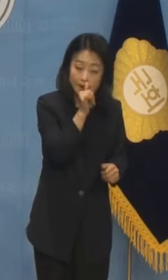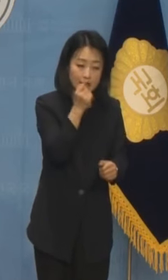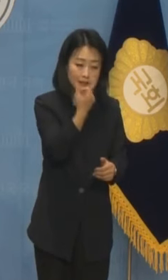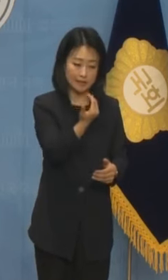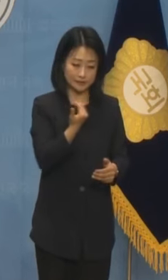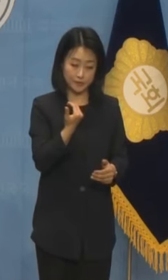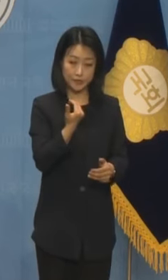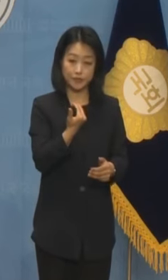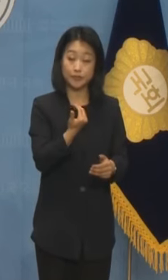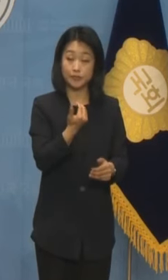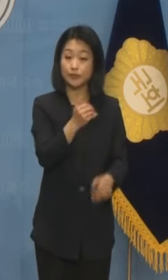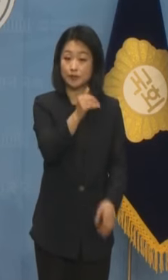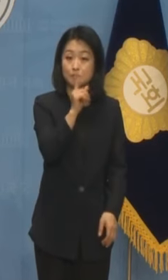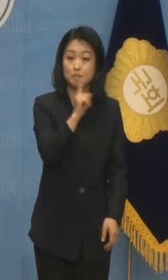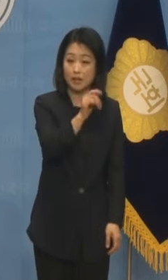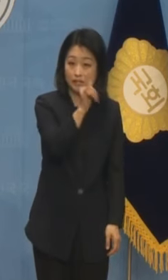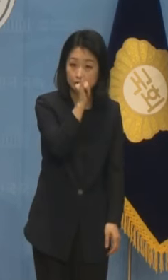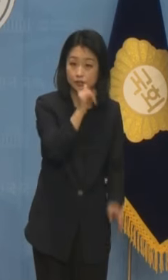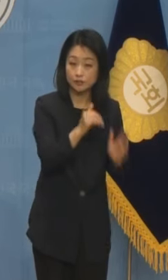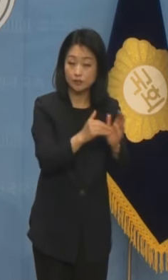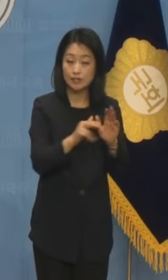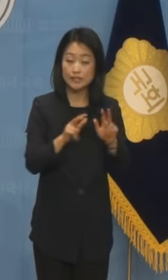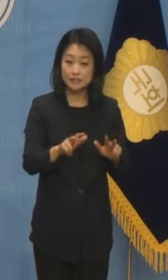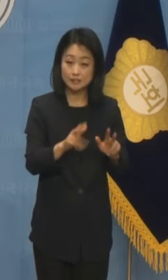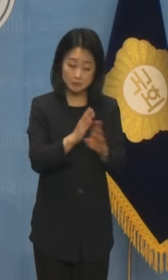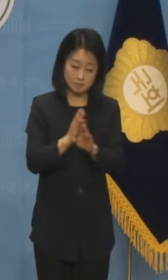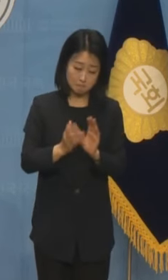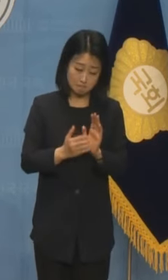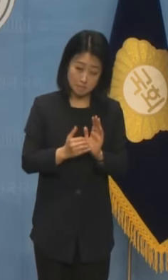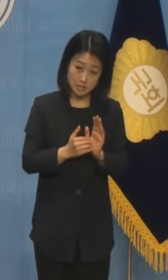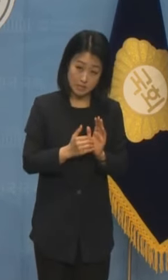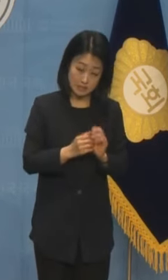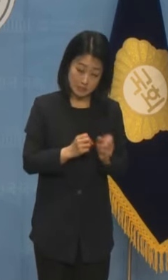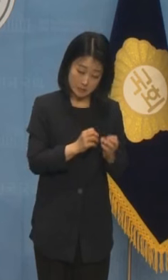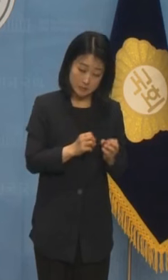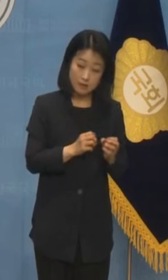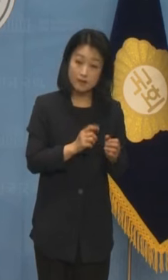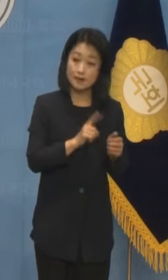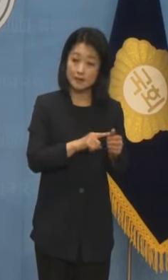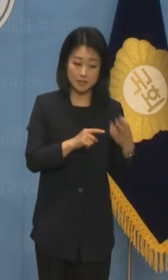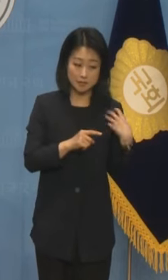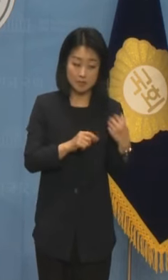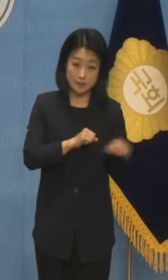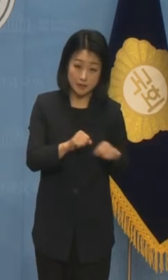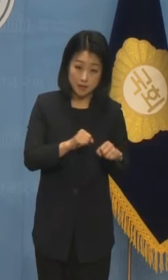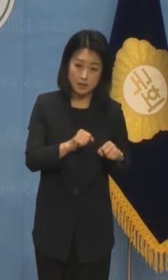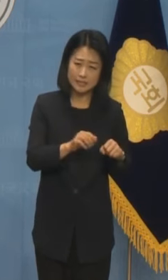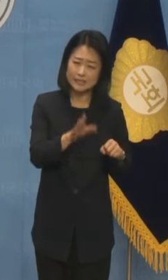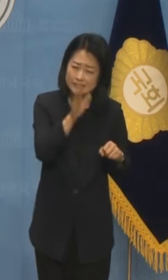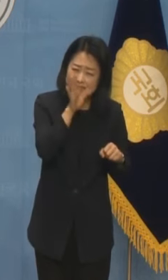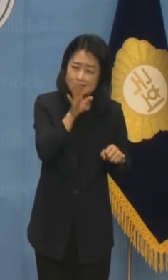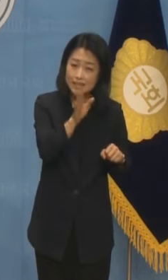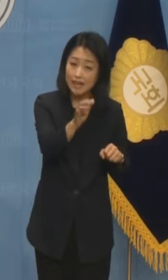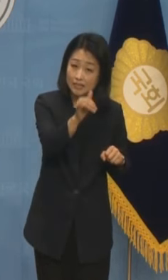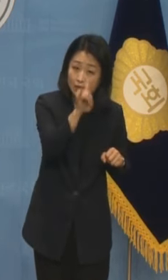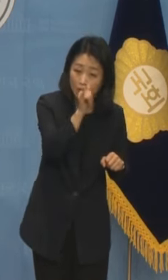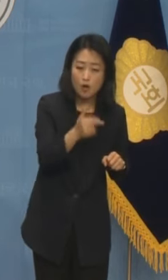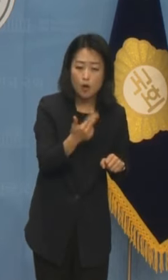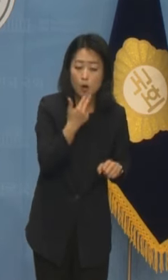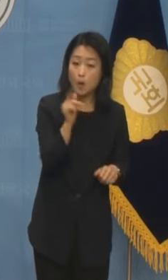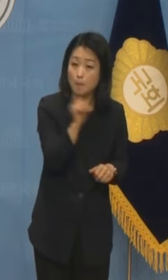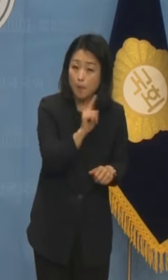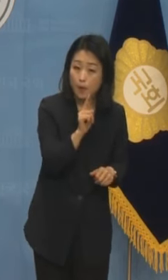지나지 않았습니다. 현재 비선 라인이 전방위적으로 가동되고 있는 것인지 윤 대통령이